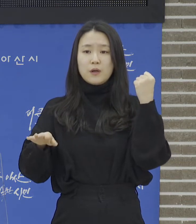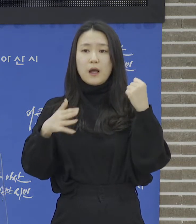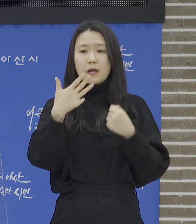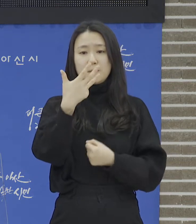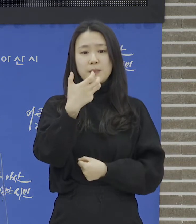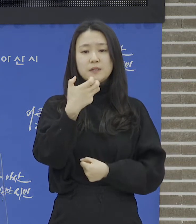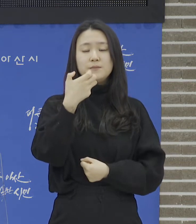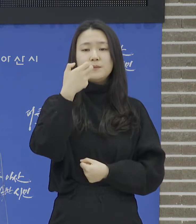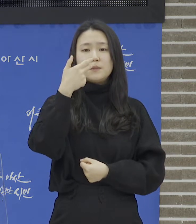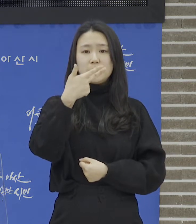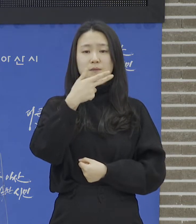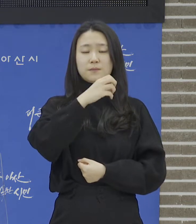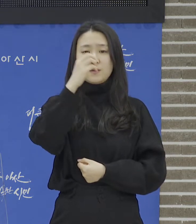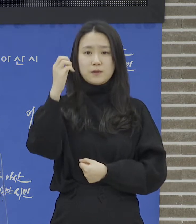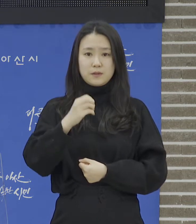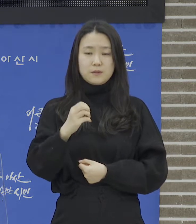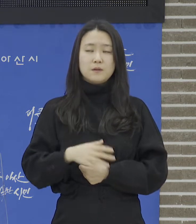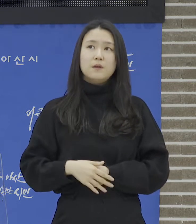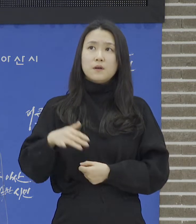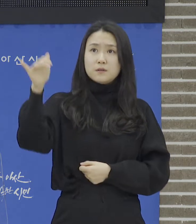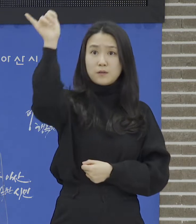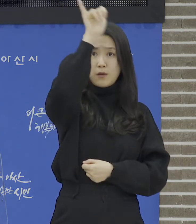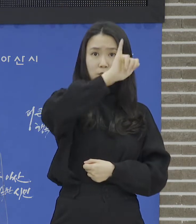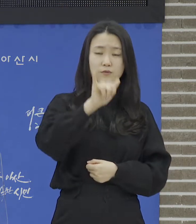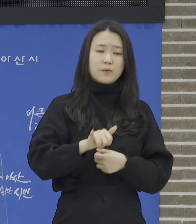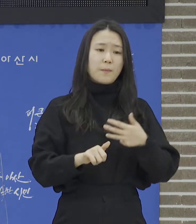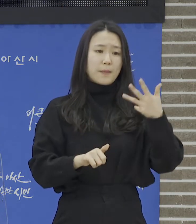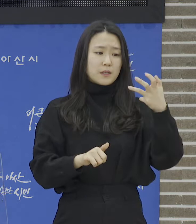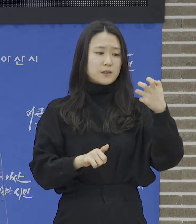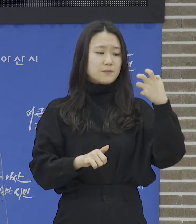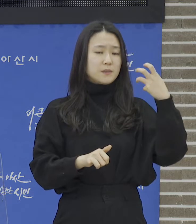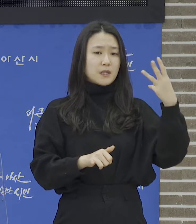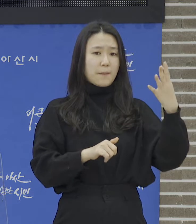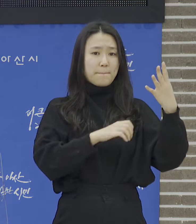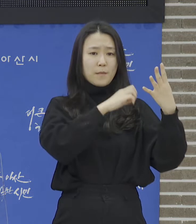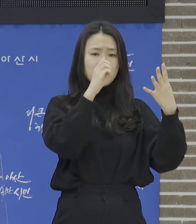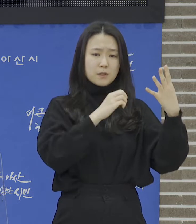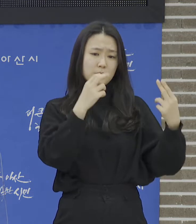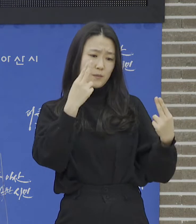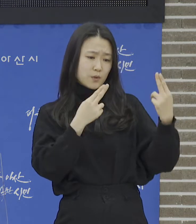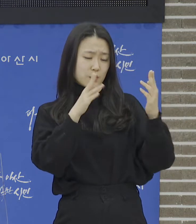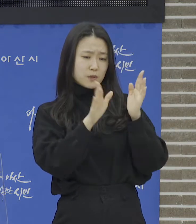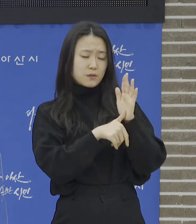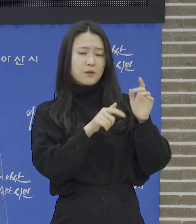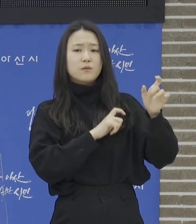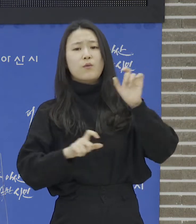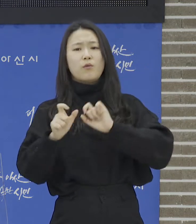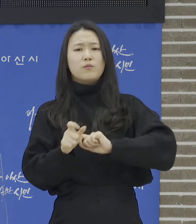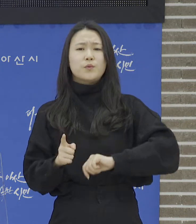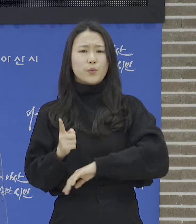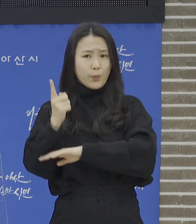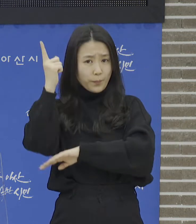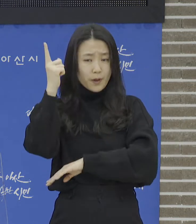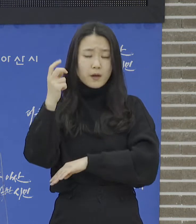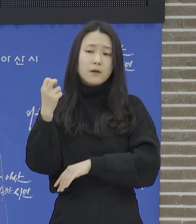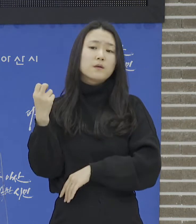%로 전국 85.4%보다 높으며 3차 접종자는 48